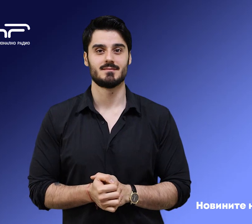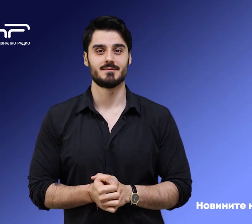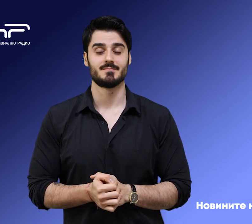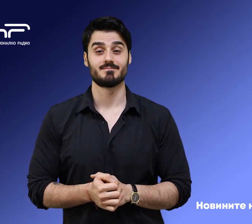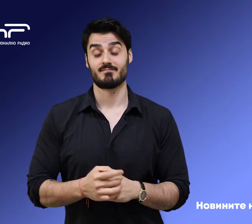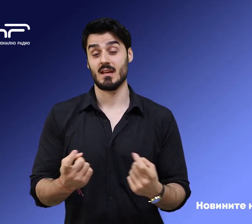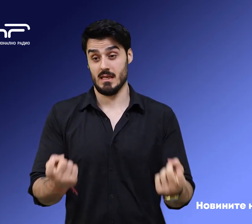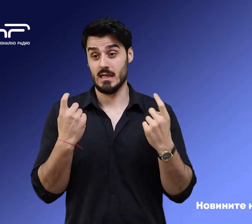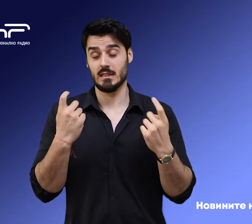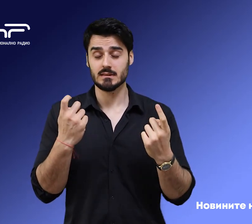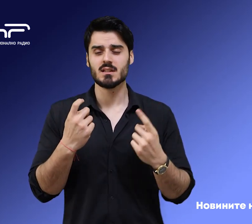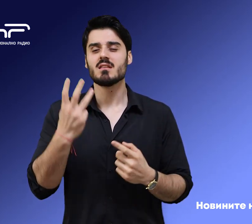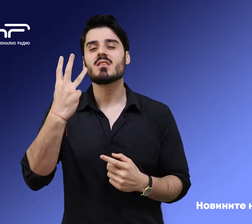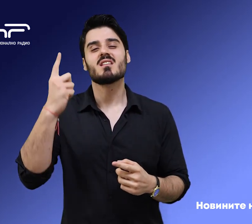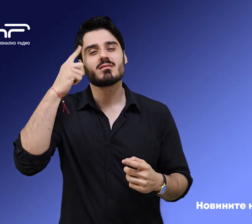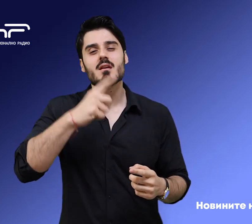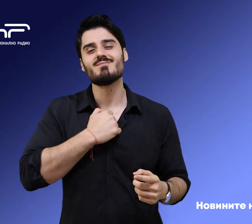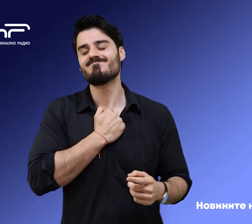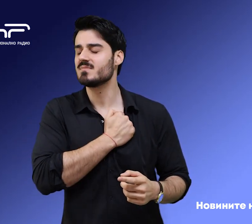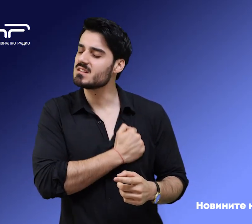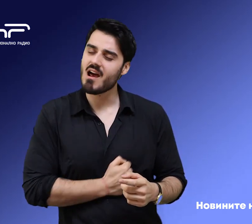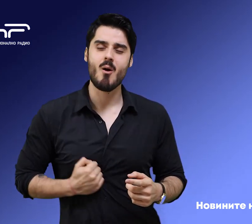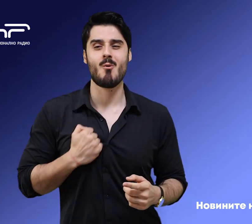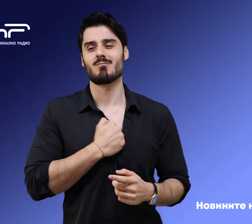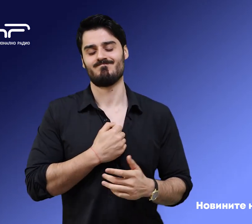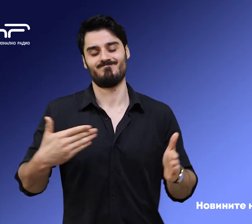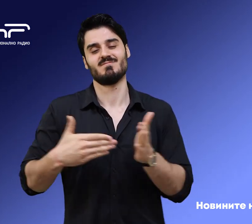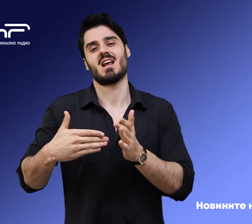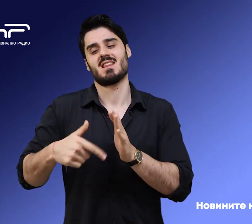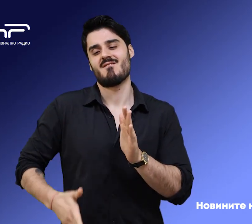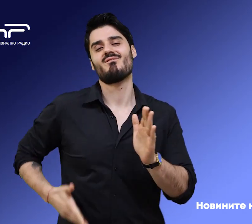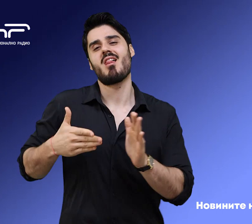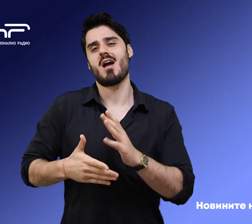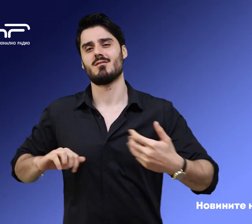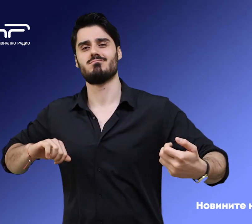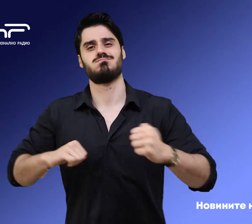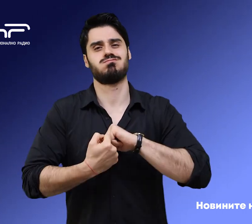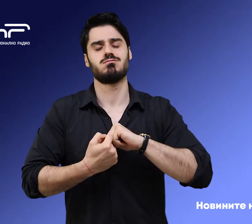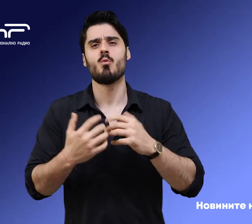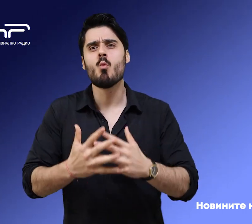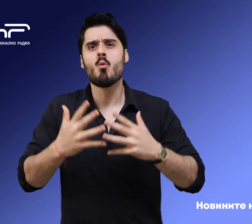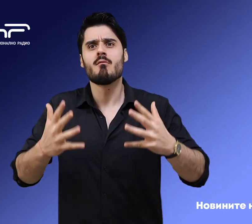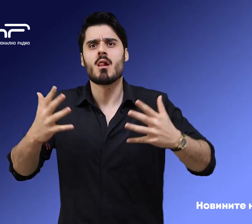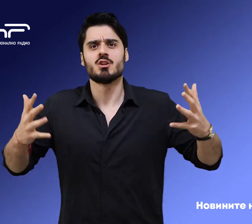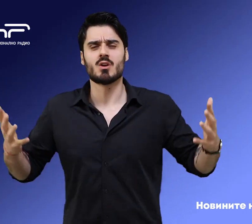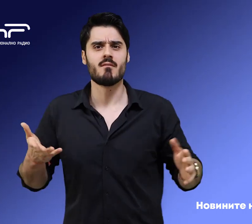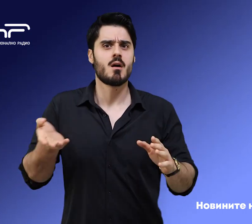Гърция обяви 3-дневен траур в памет на жертвите от днешната влакова катастрофа. Броят на загиналите се увеличава и достигнат 38